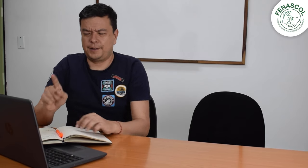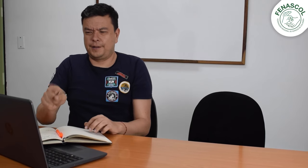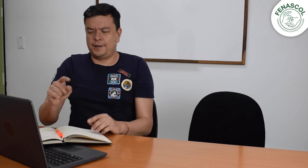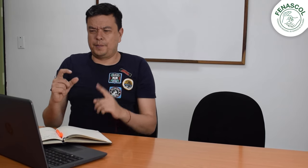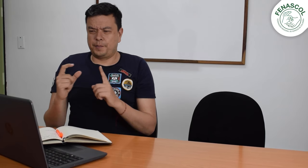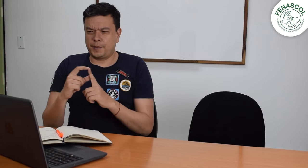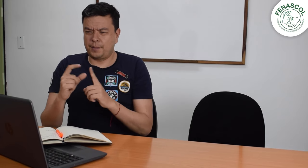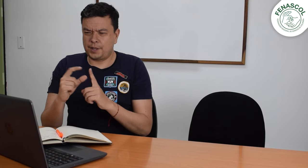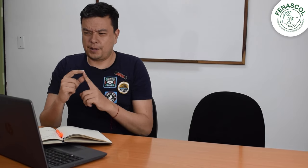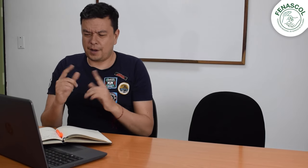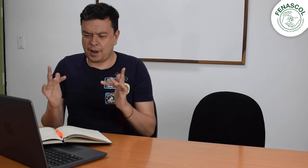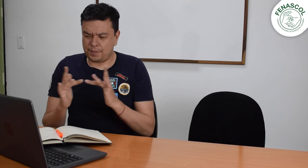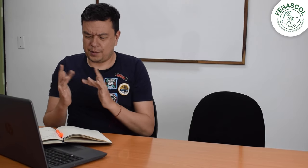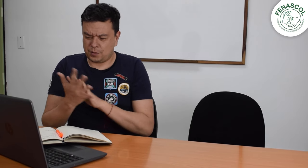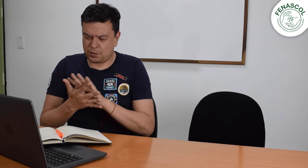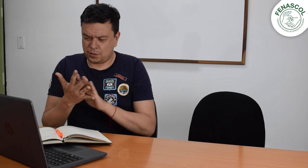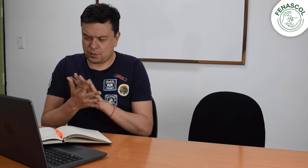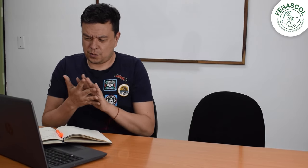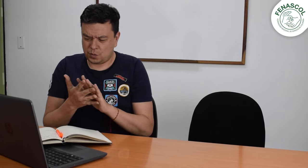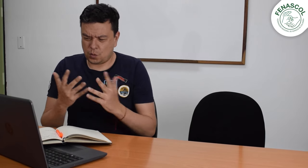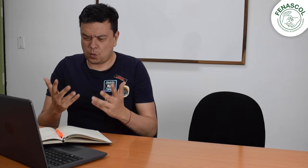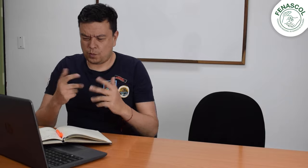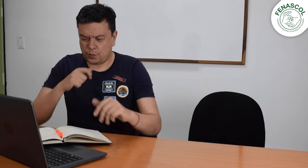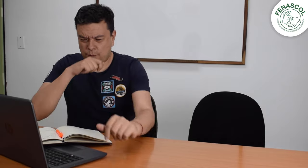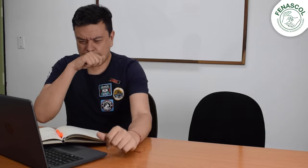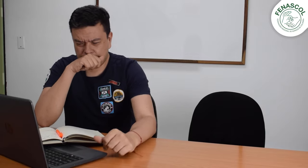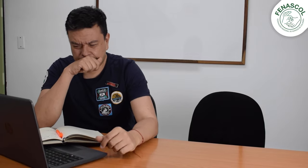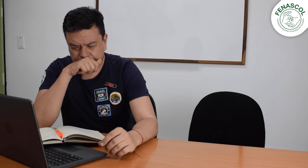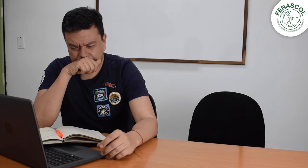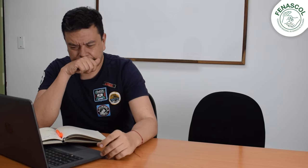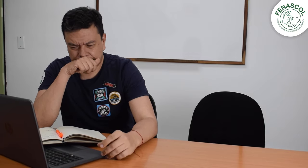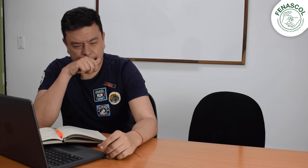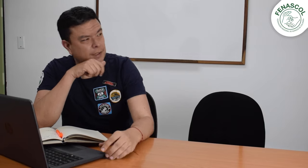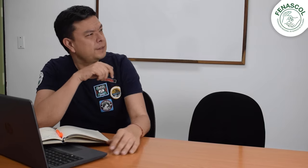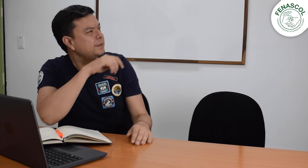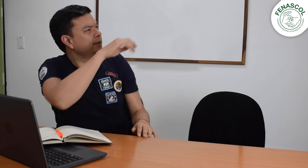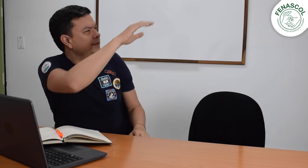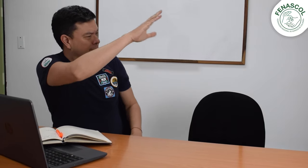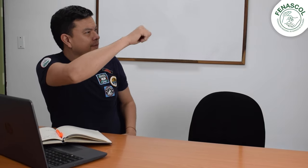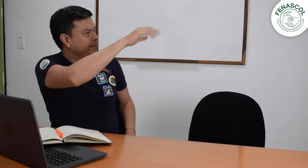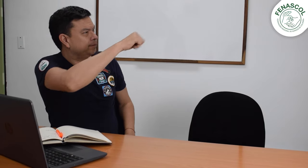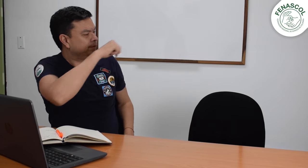¿Cuál sería la seña adecuada para esta palabra? Ven, ven.